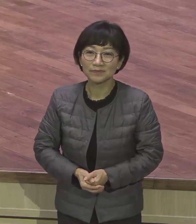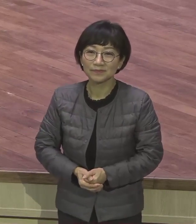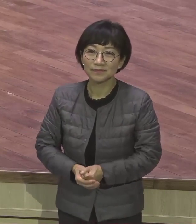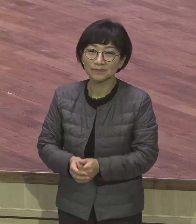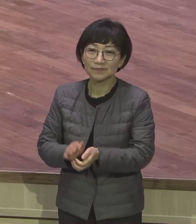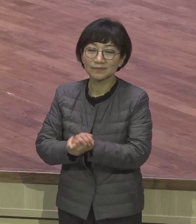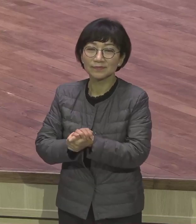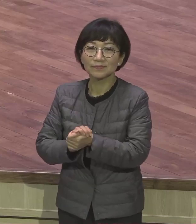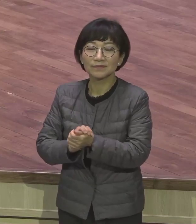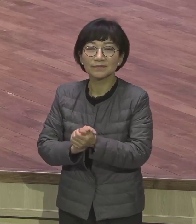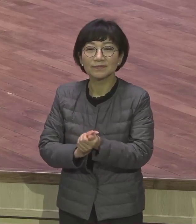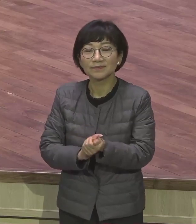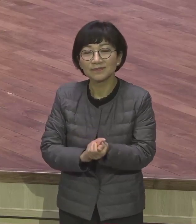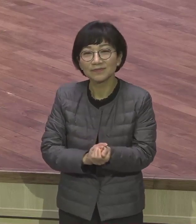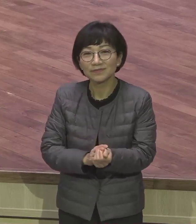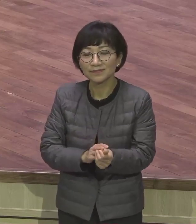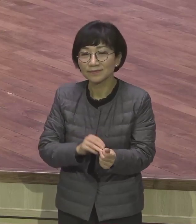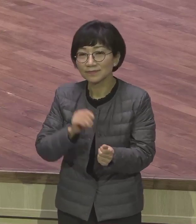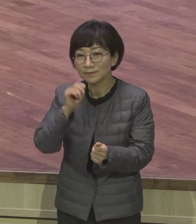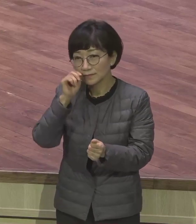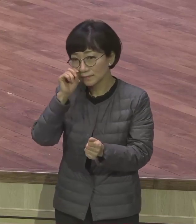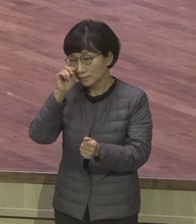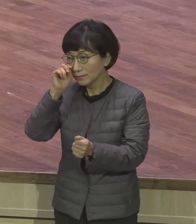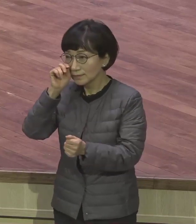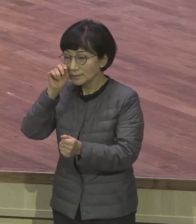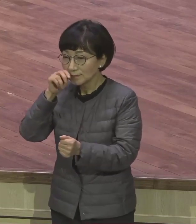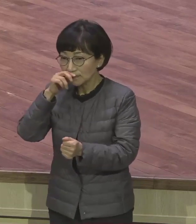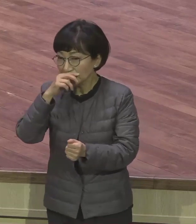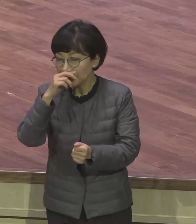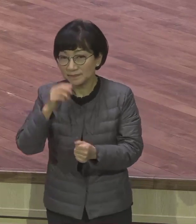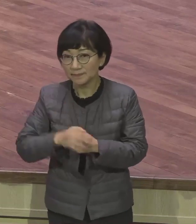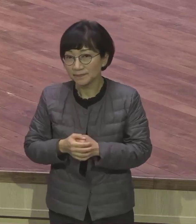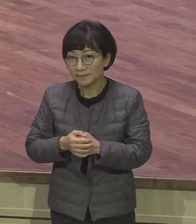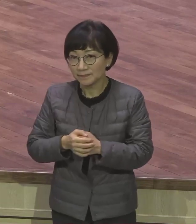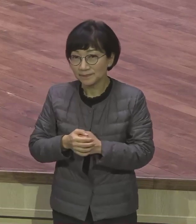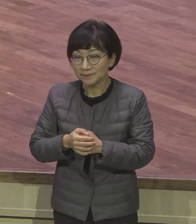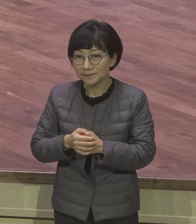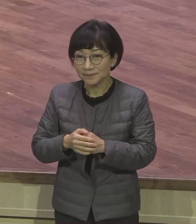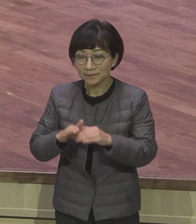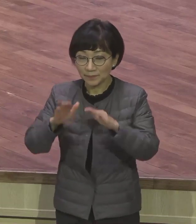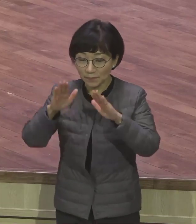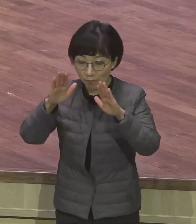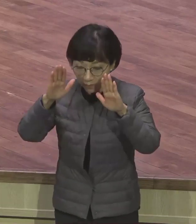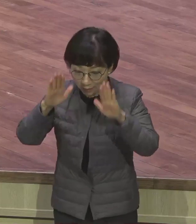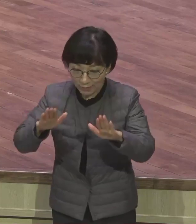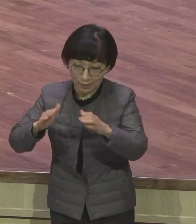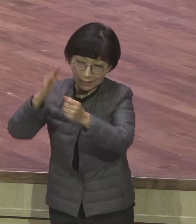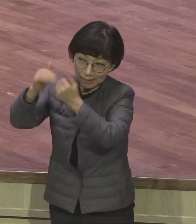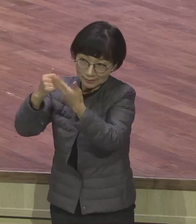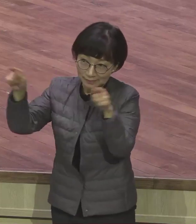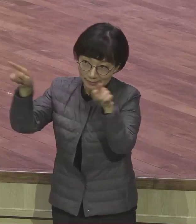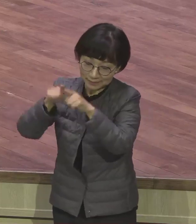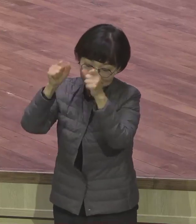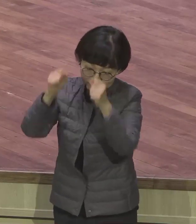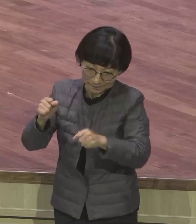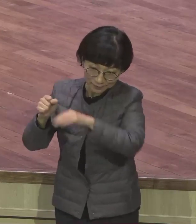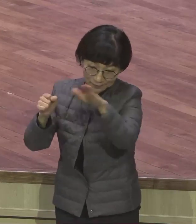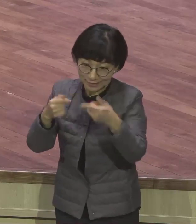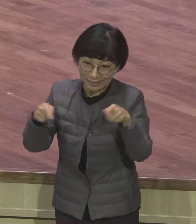그래요 그거를 여러분이 잘 점검해 보시고 이 축복을 처음하는 신앙생활 하시기 바랍니다 도마서